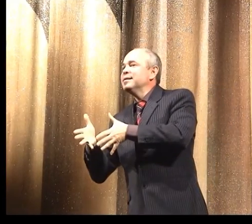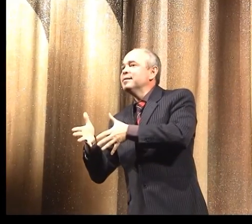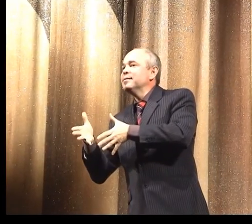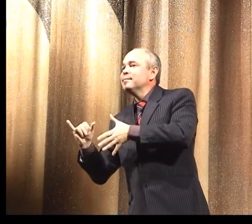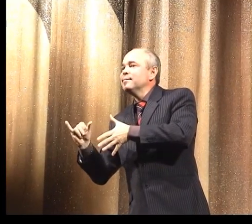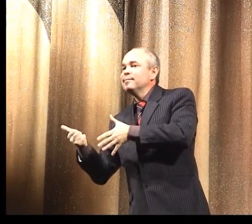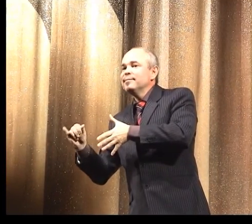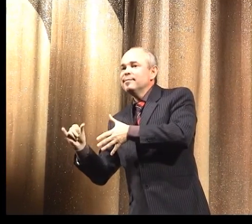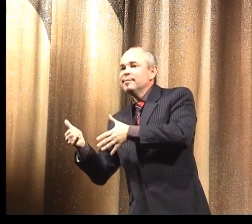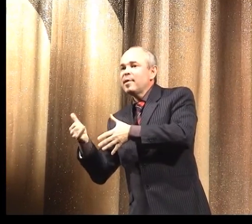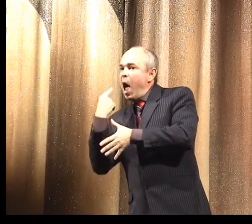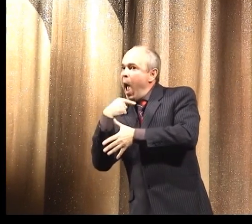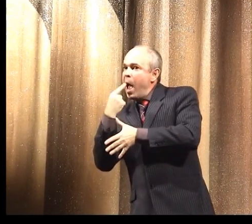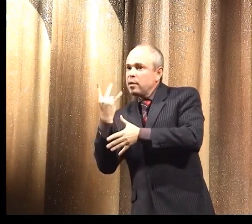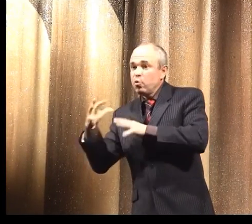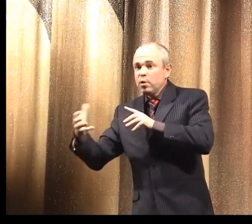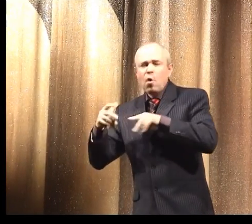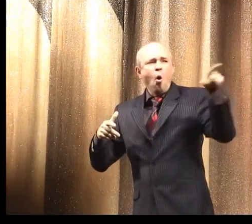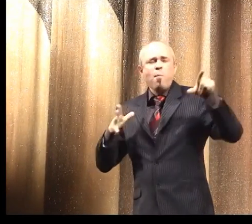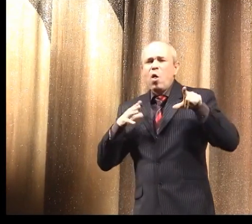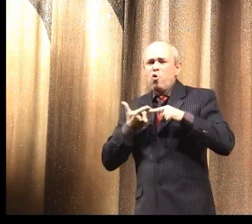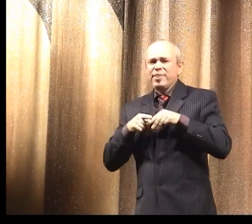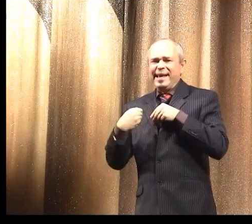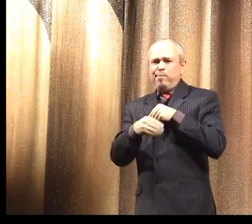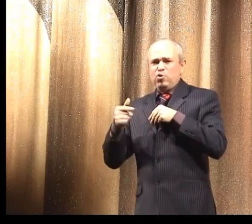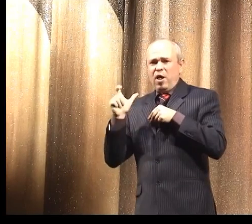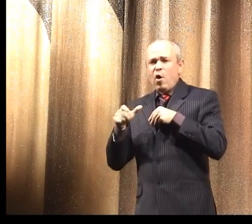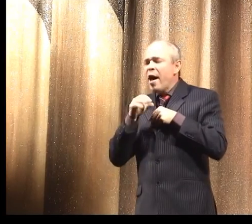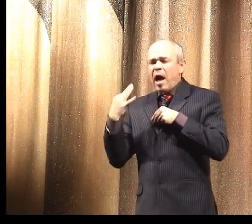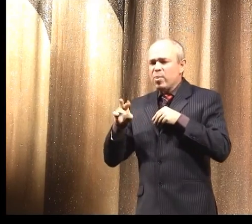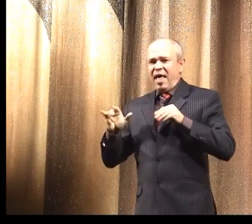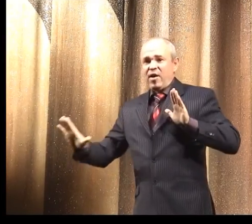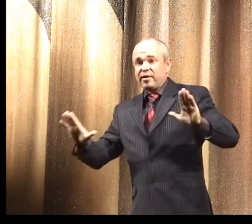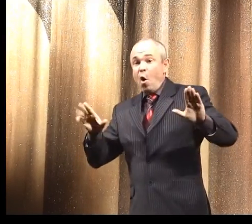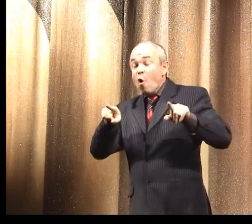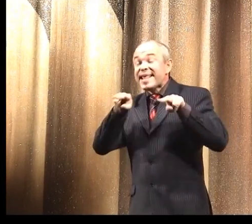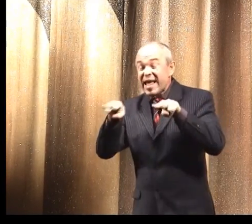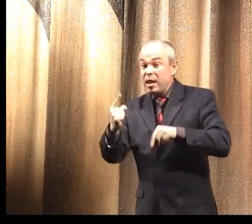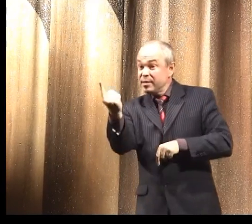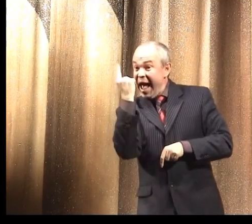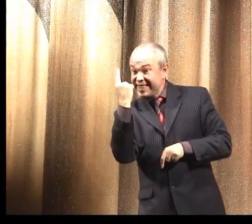техника, все это решалось, плохо, хорошо, артикуляция. Очень был гибкий человек, очень.